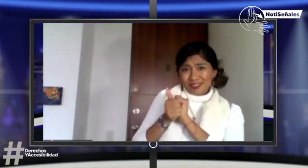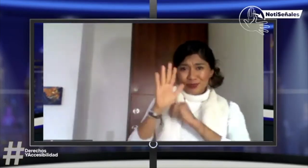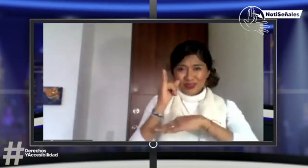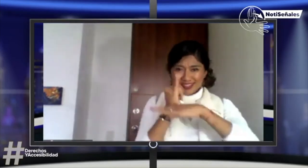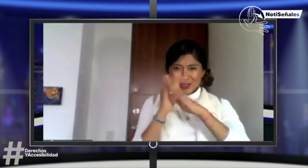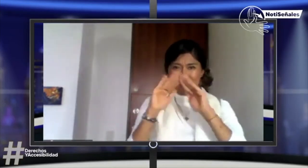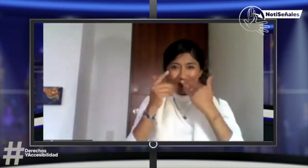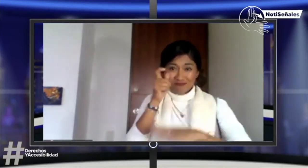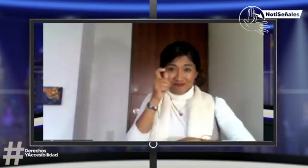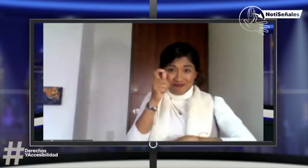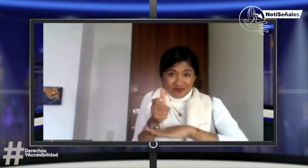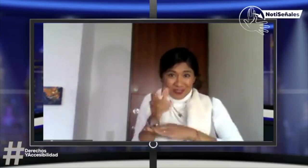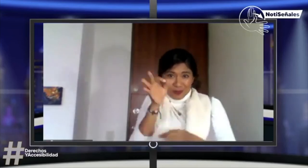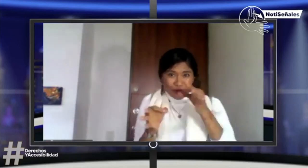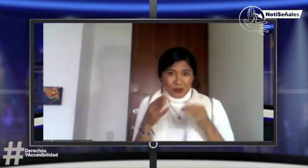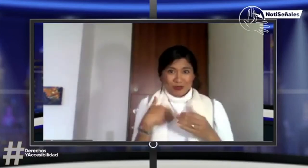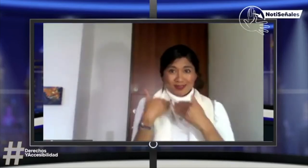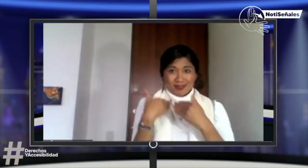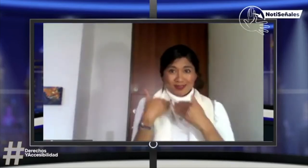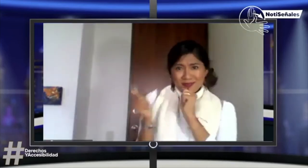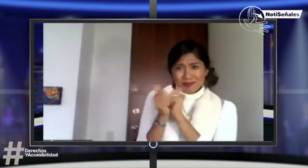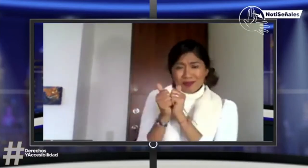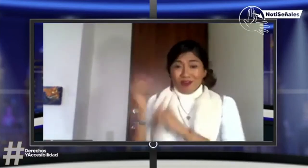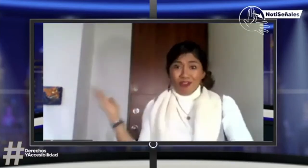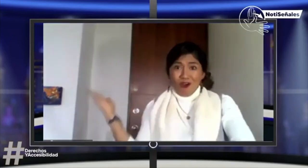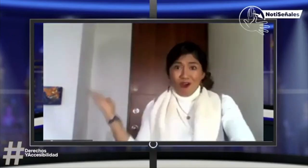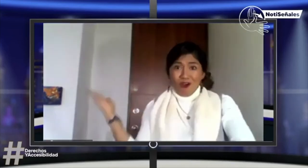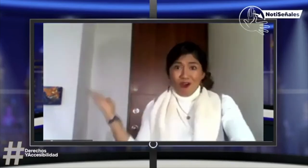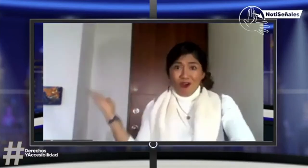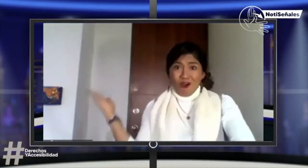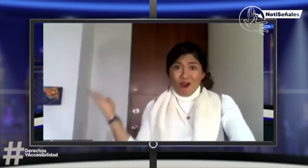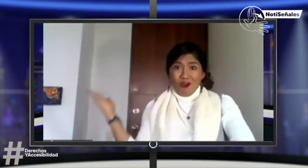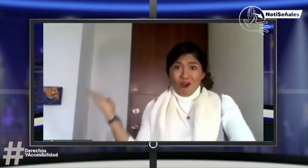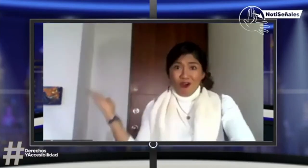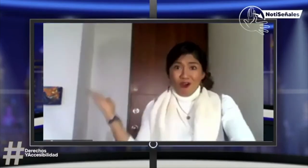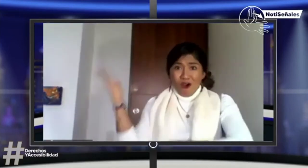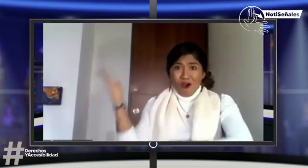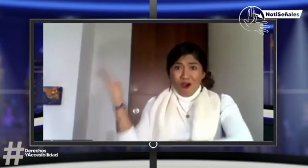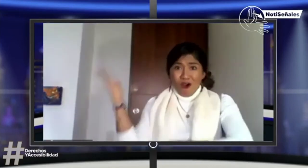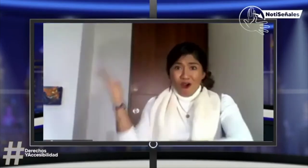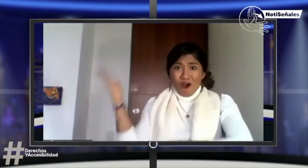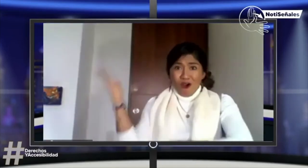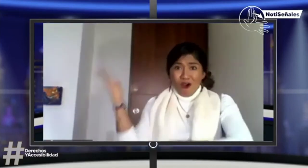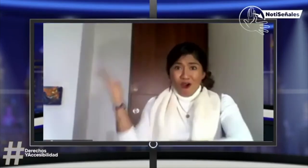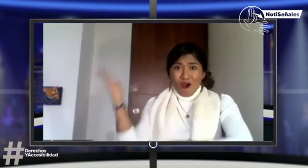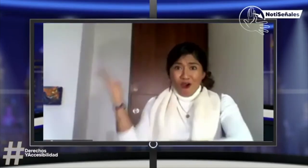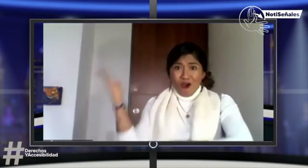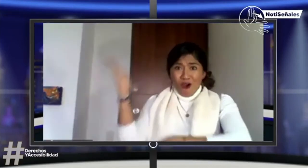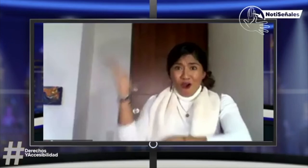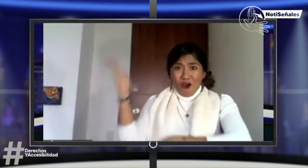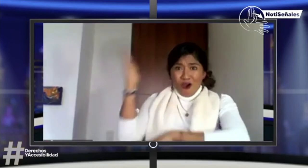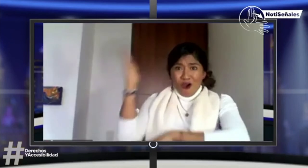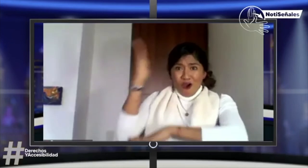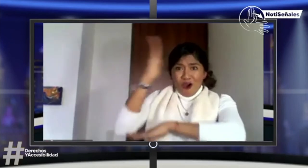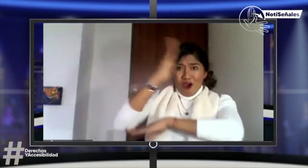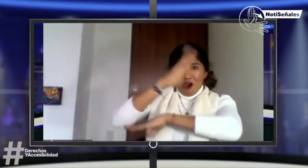el día tener el intérprete allí en la institución acompañándome durante este ejercicio de jurado de